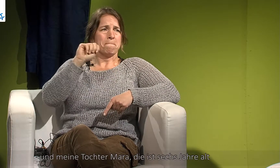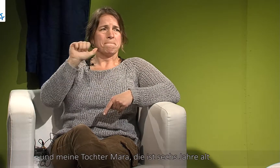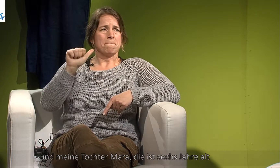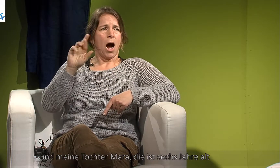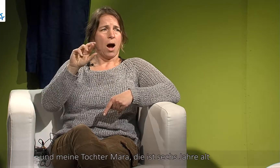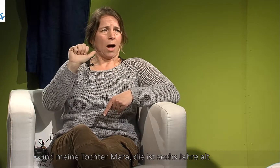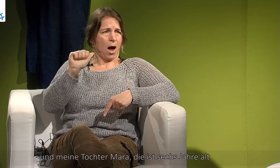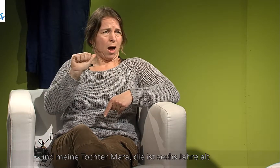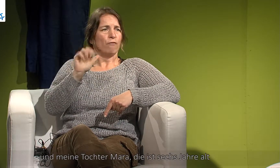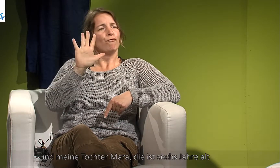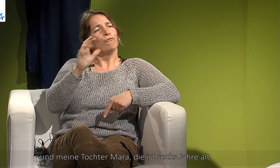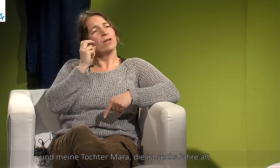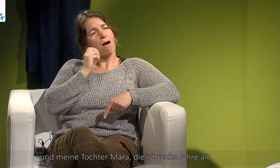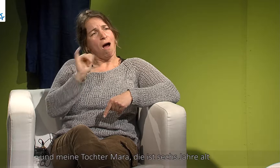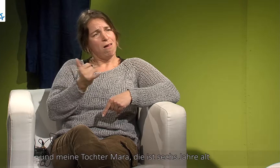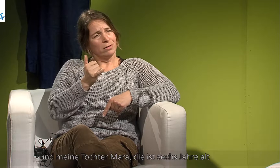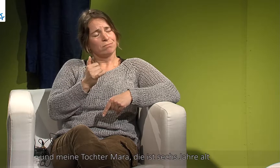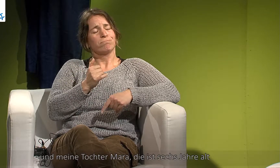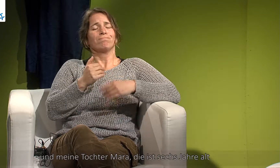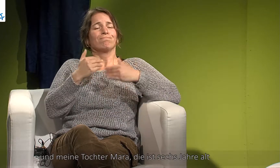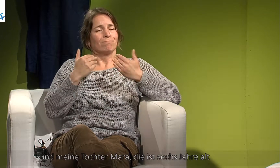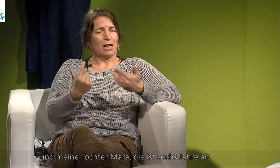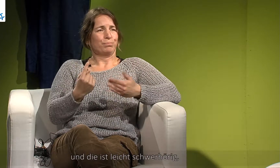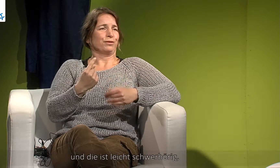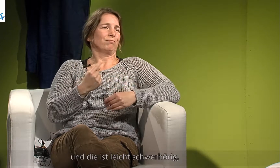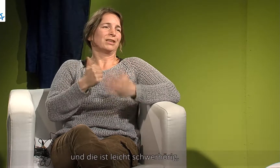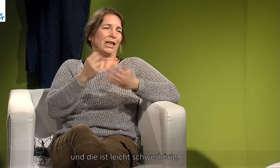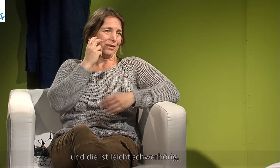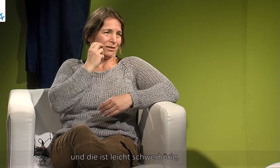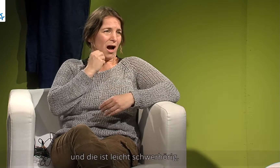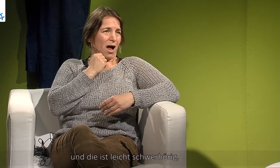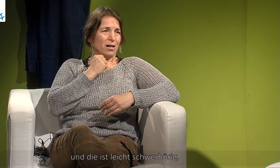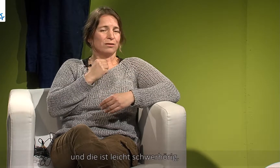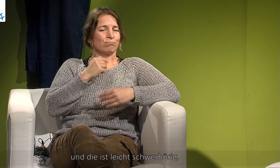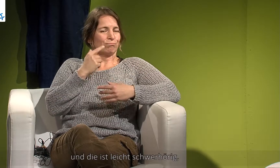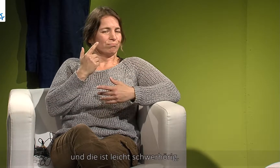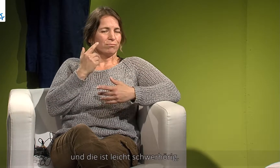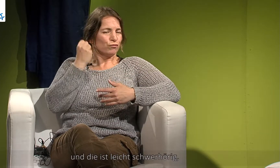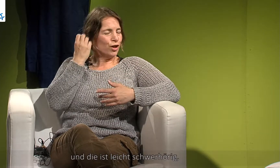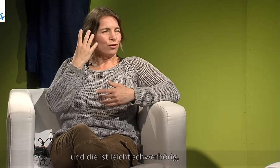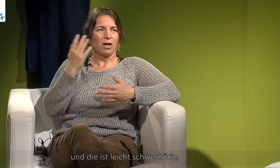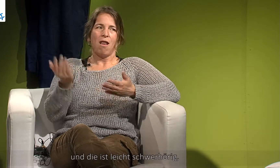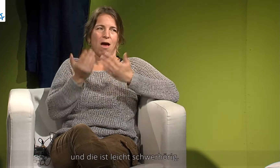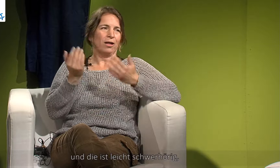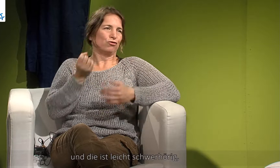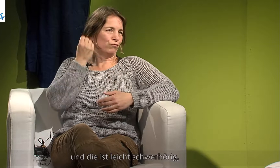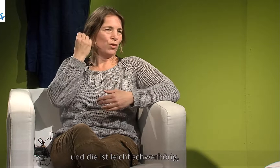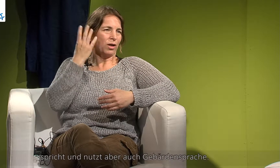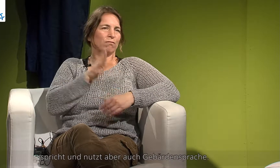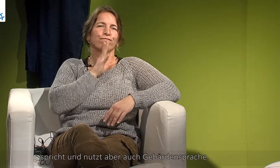Tochter, Mara, die ist sechs Jahre alt und die ist leicht schwerhörig. Spricht